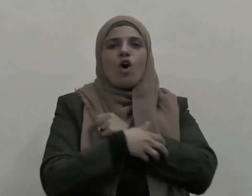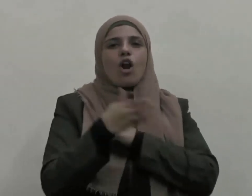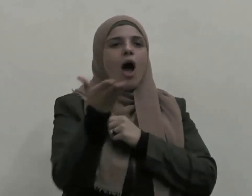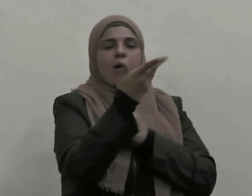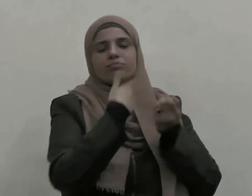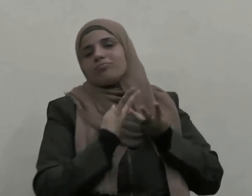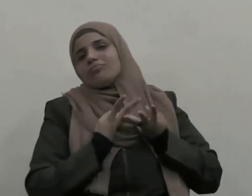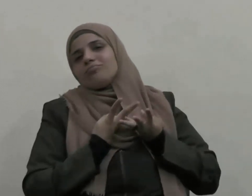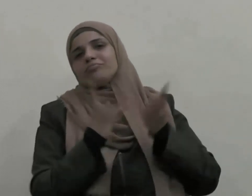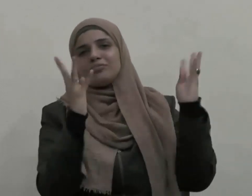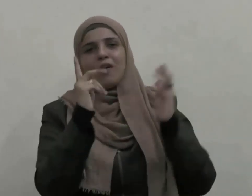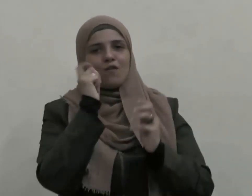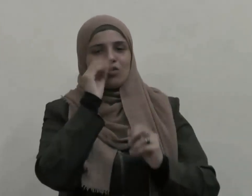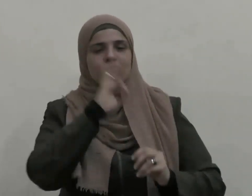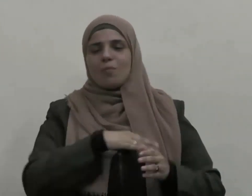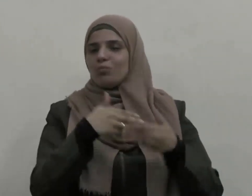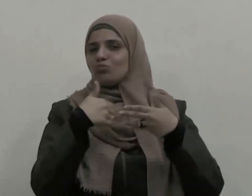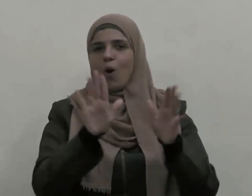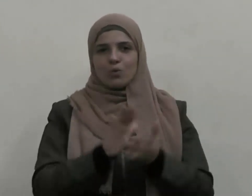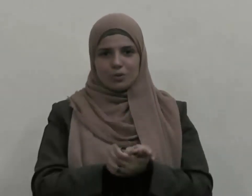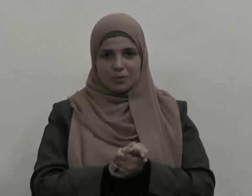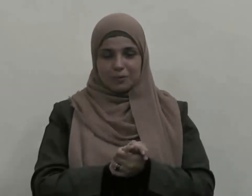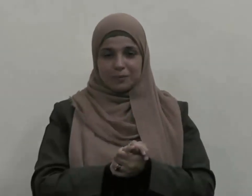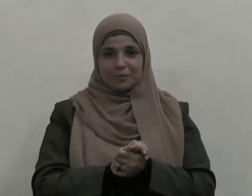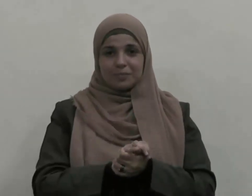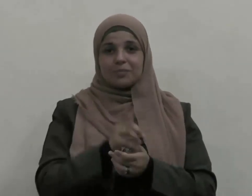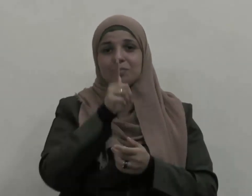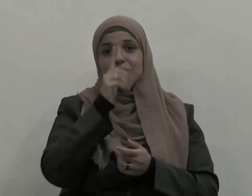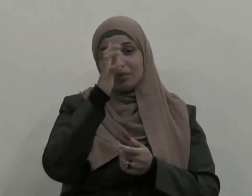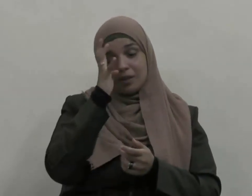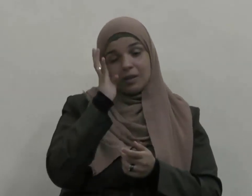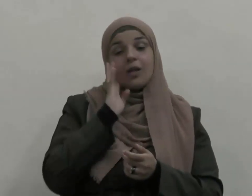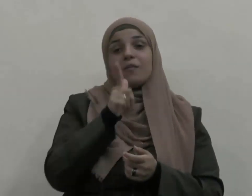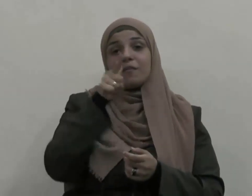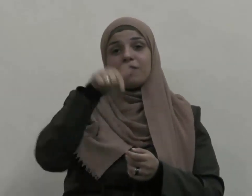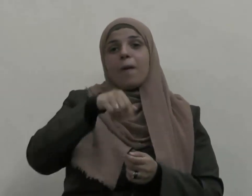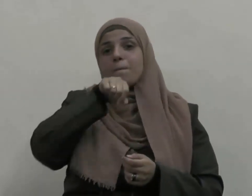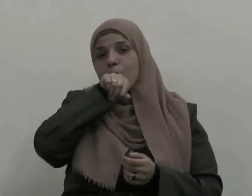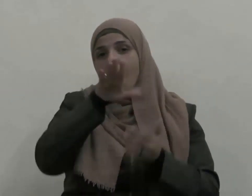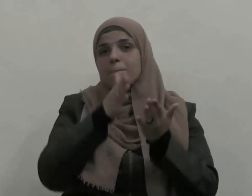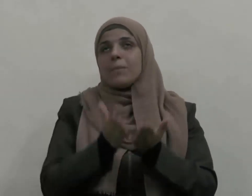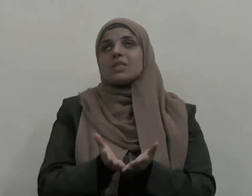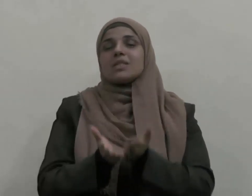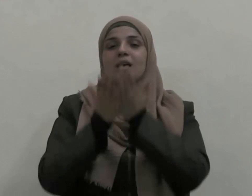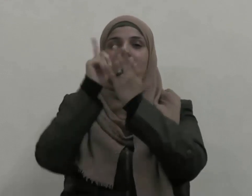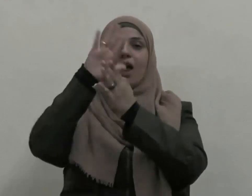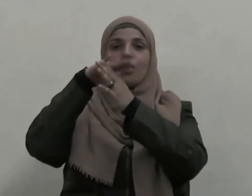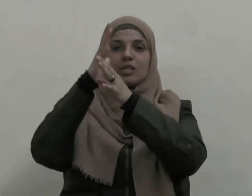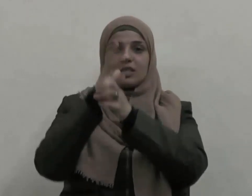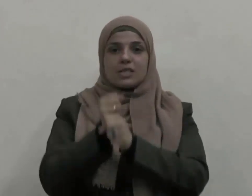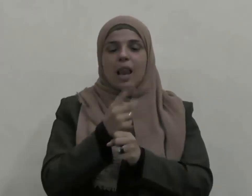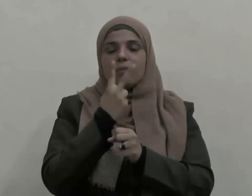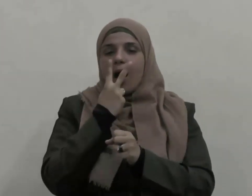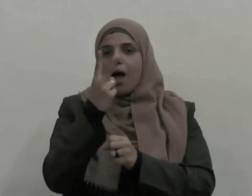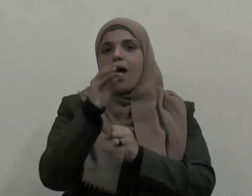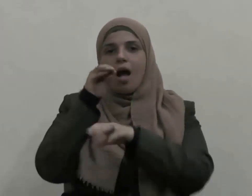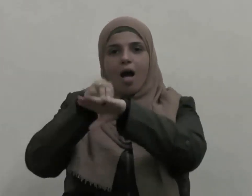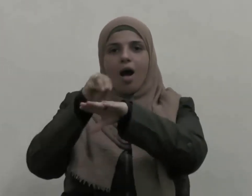وحينما أشار النبي صلى الله عليه وسلم على الصحابة بشراء بئر